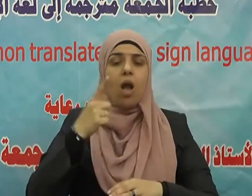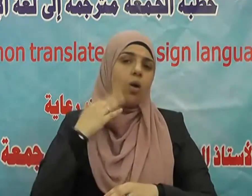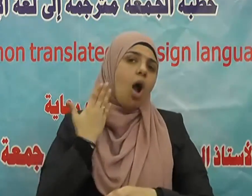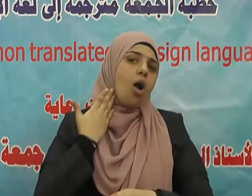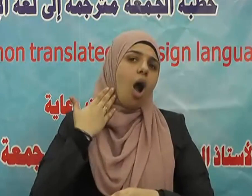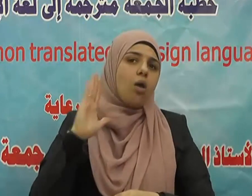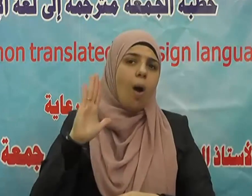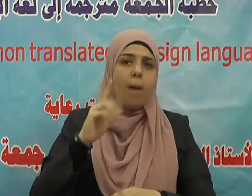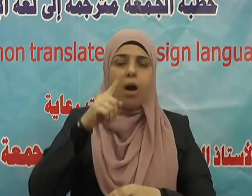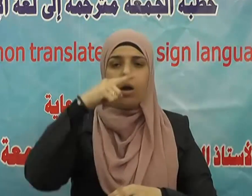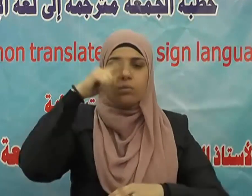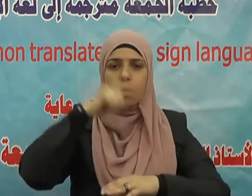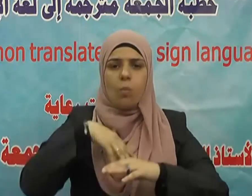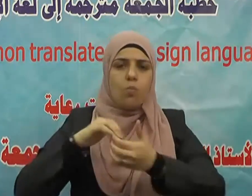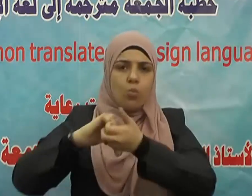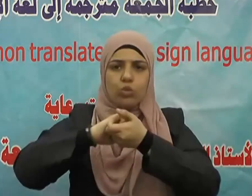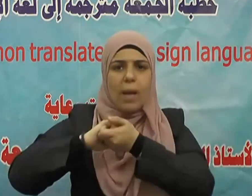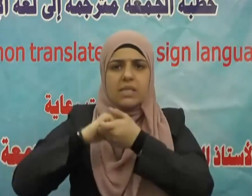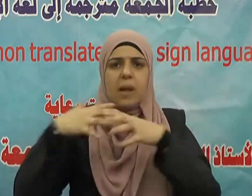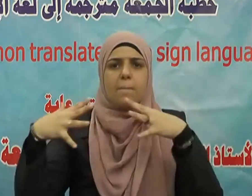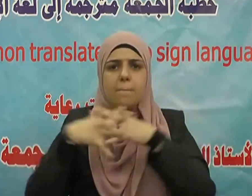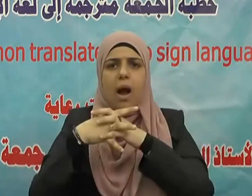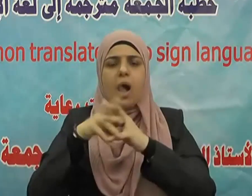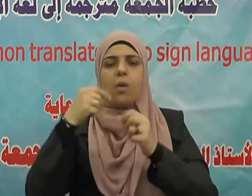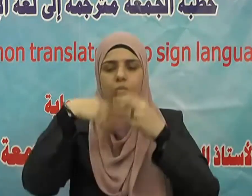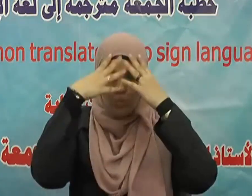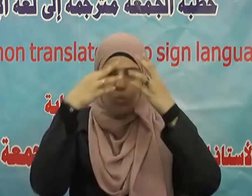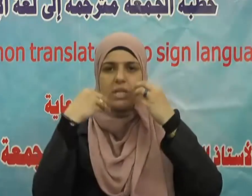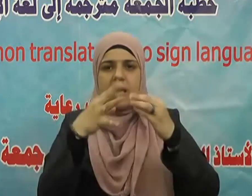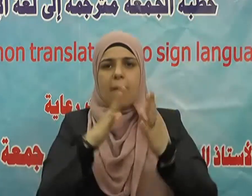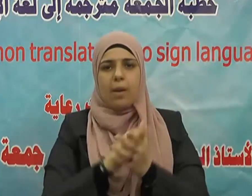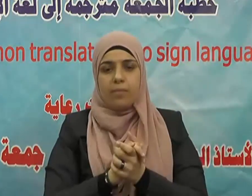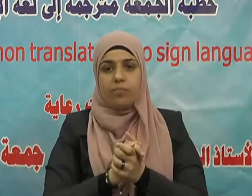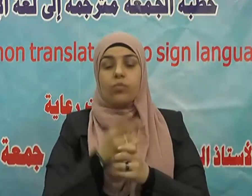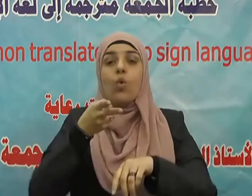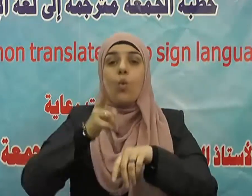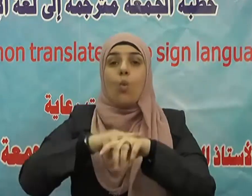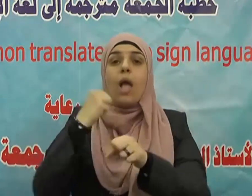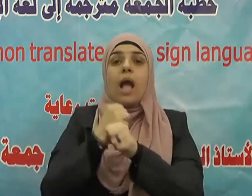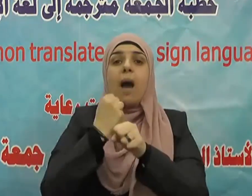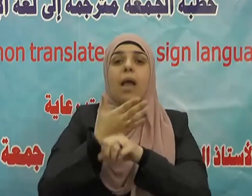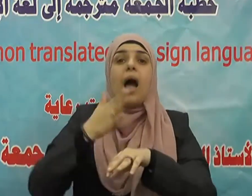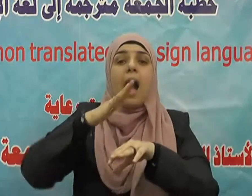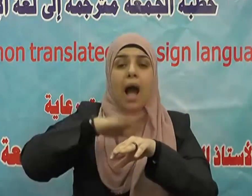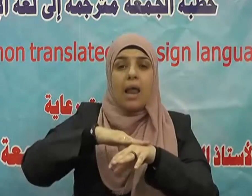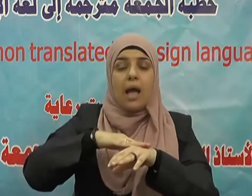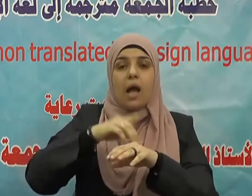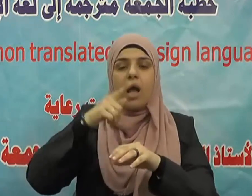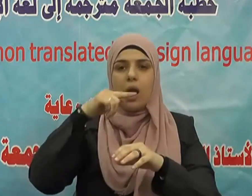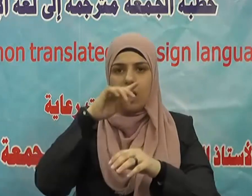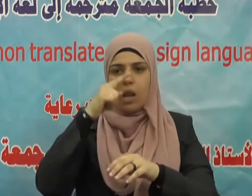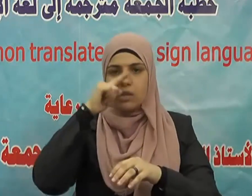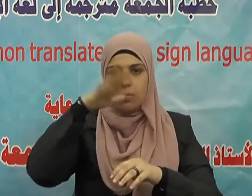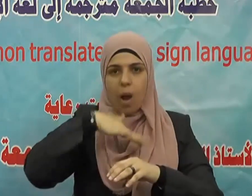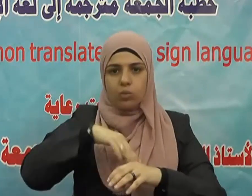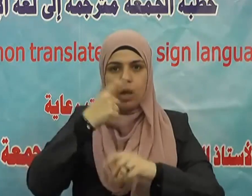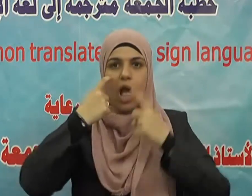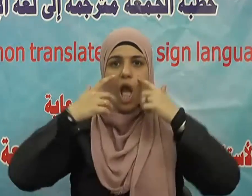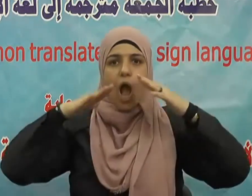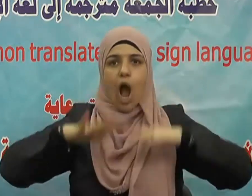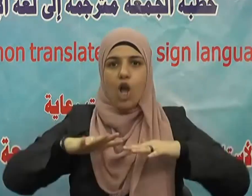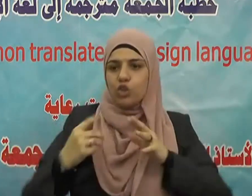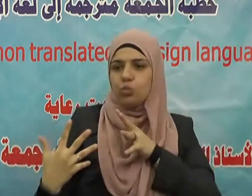يقول الحق سبحانه وتعالى إنما المؤمنون إخوة فأصلحوا بين